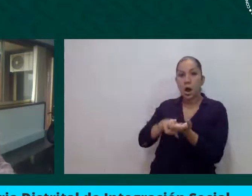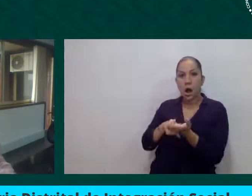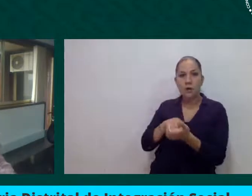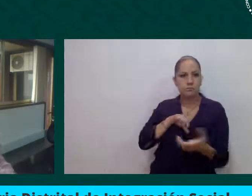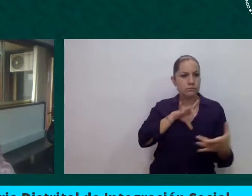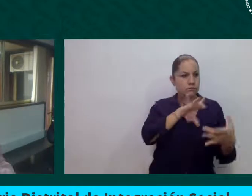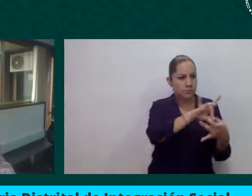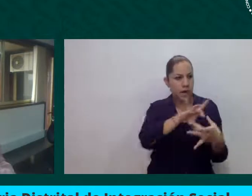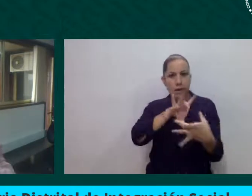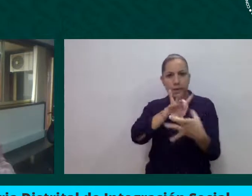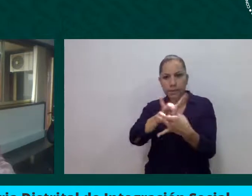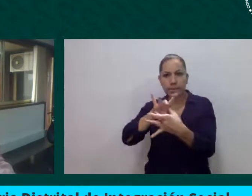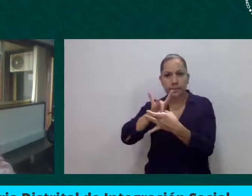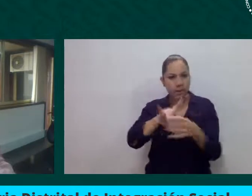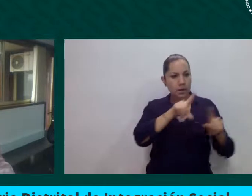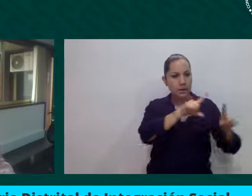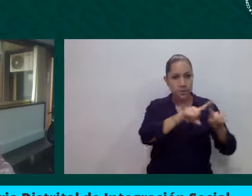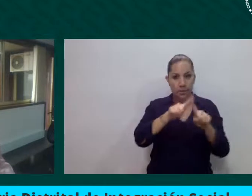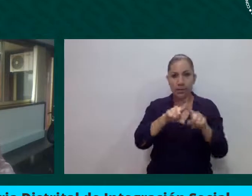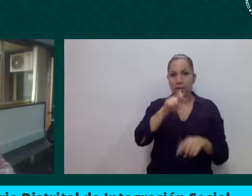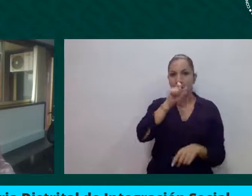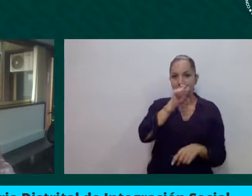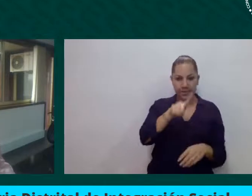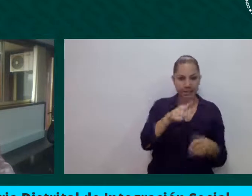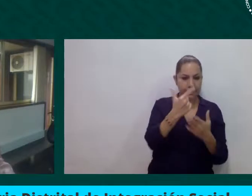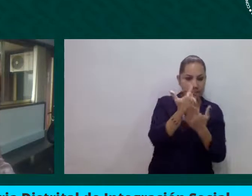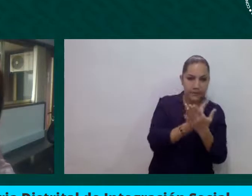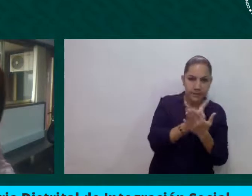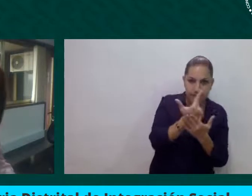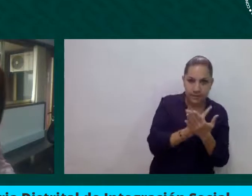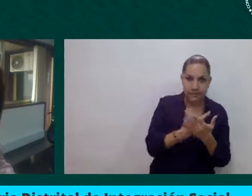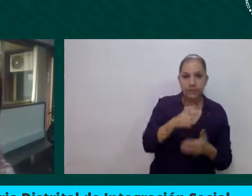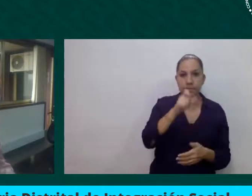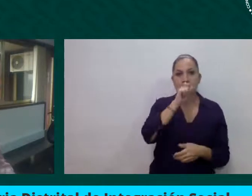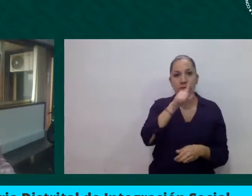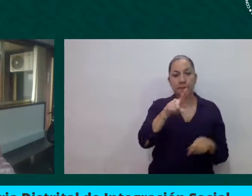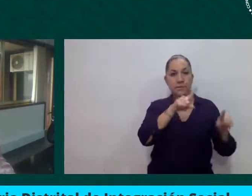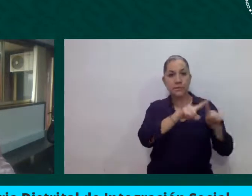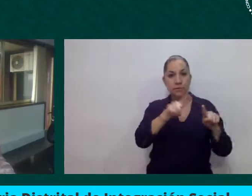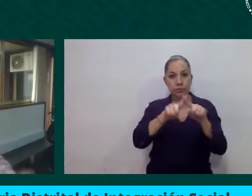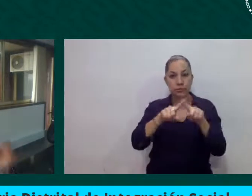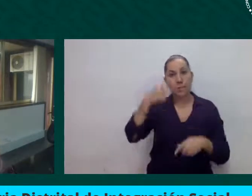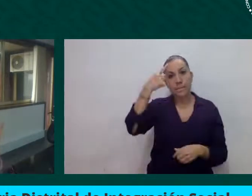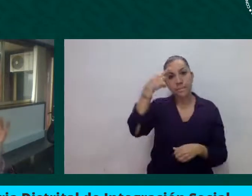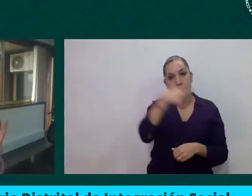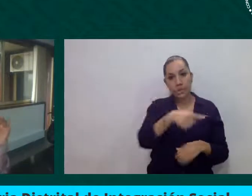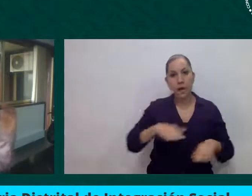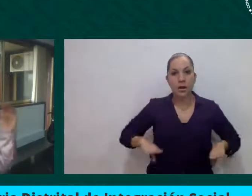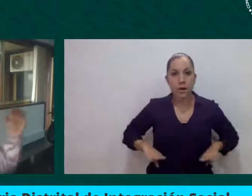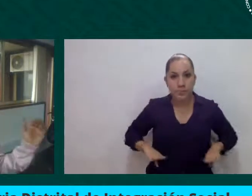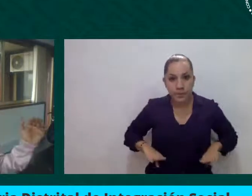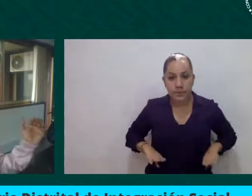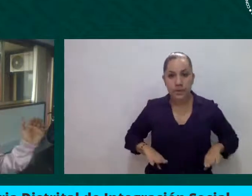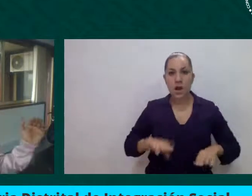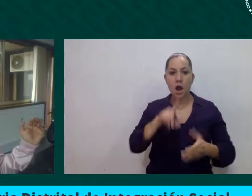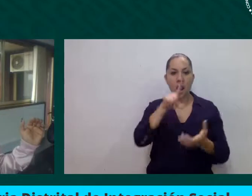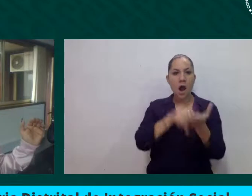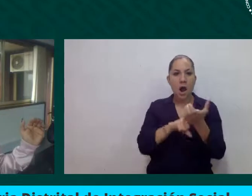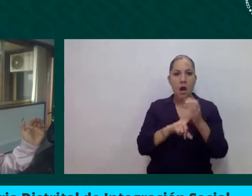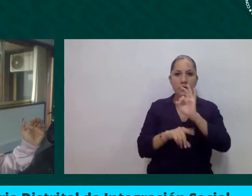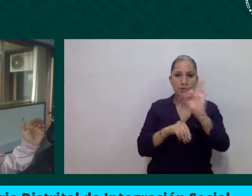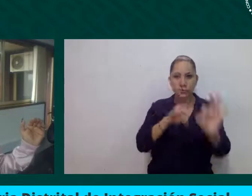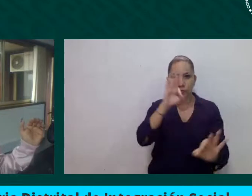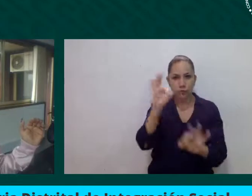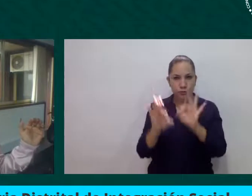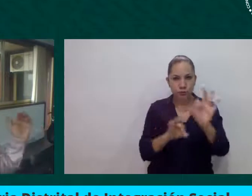la actualización del CISBEN 4 que está por implementarse y otro tipo de bases de datos que nos permitieron tener una base maestra